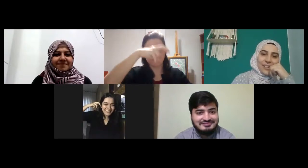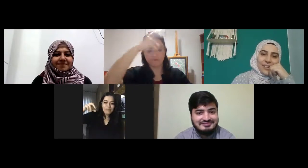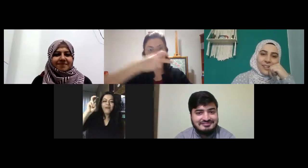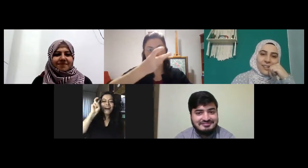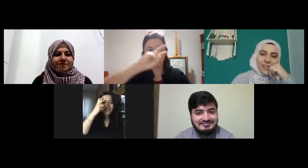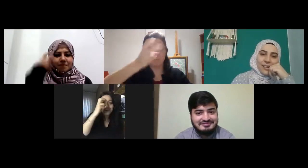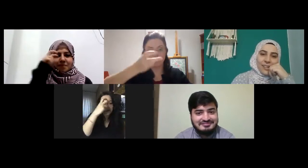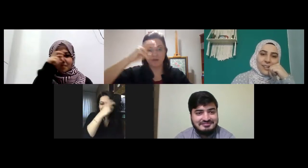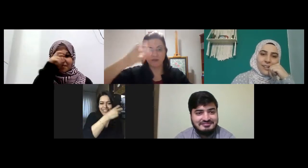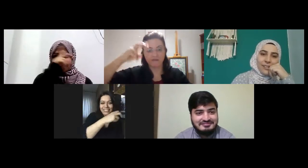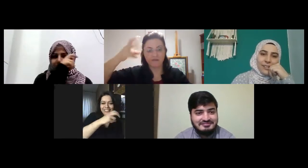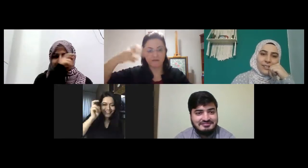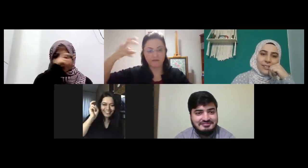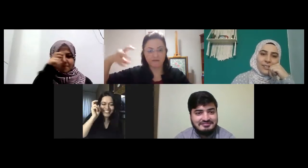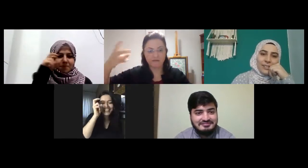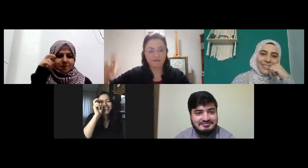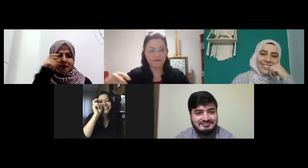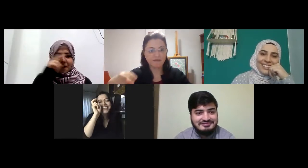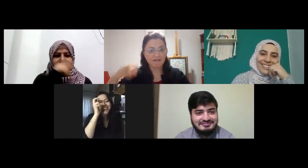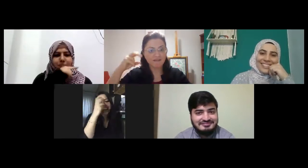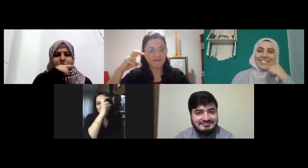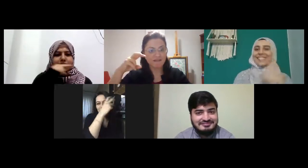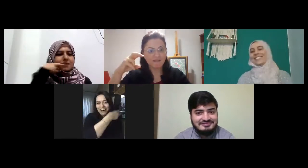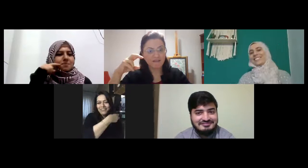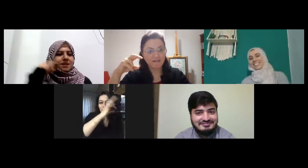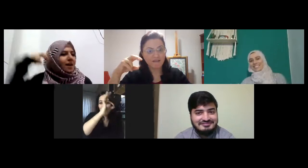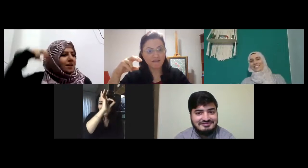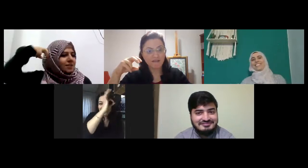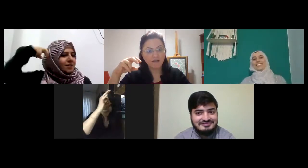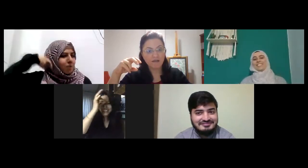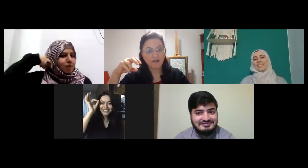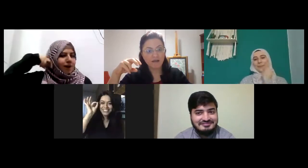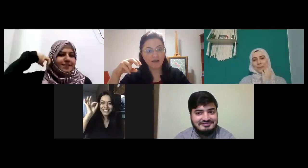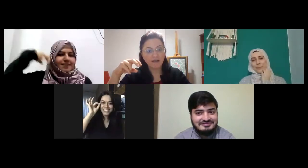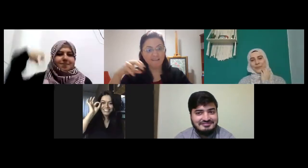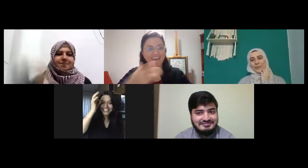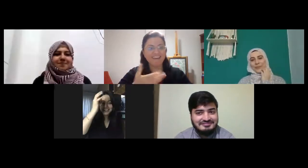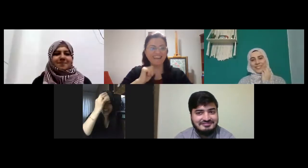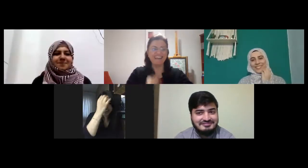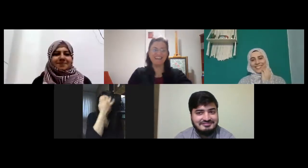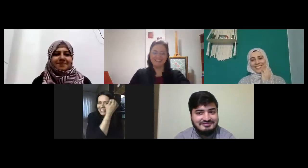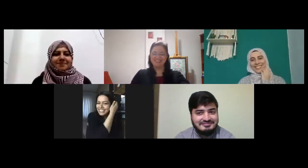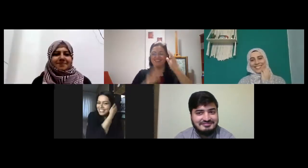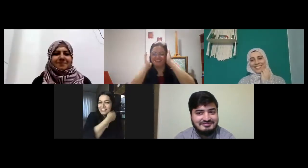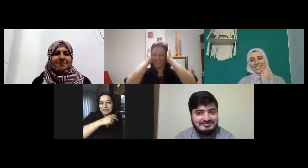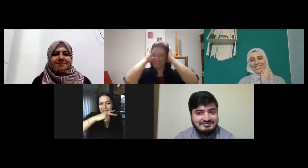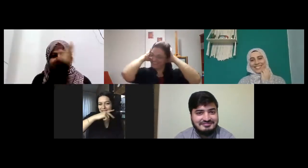mavi gözler mavi bu da kırmızı al sana bordo aslım yeşil kırmızı